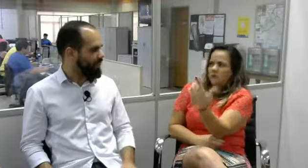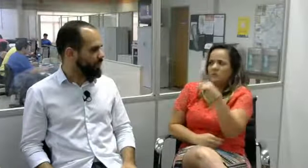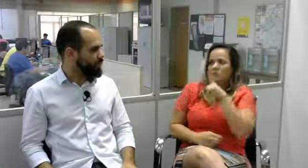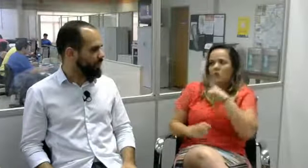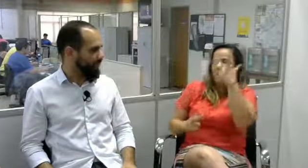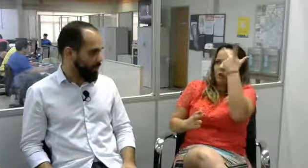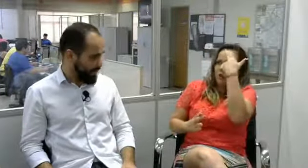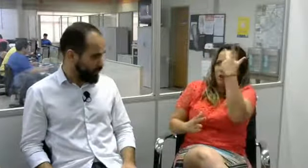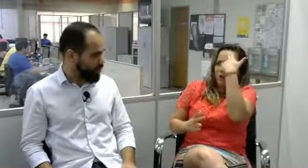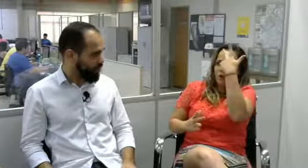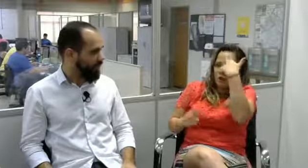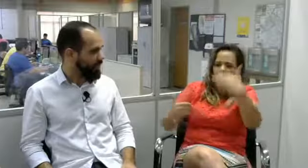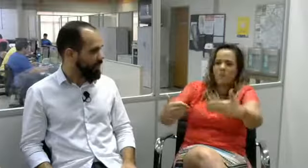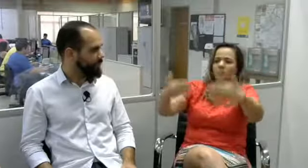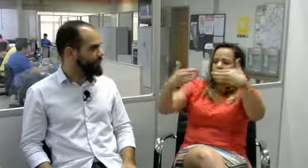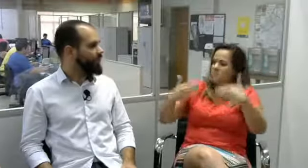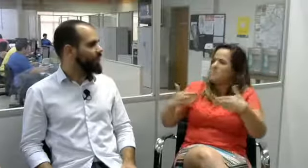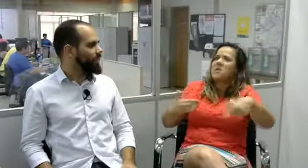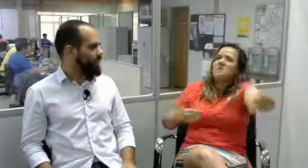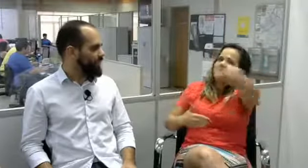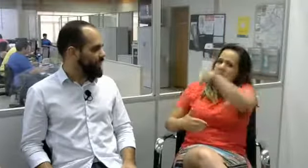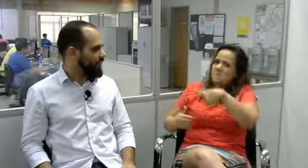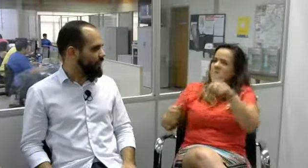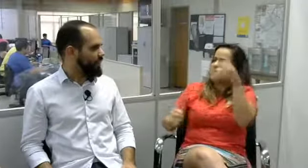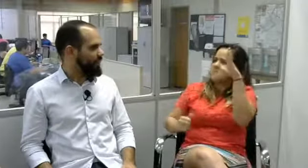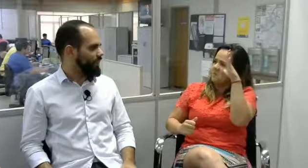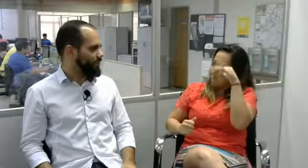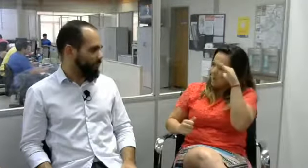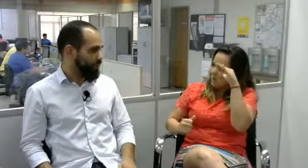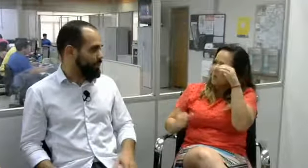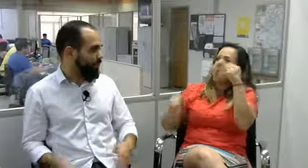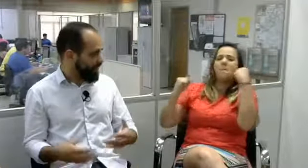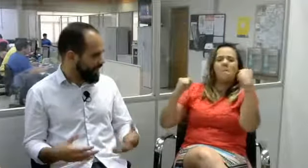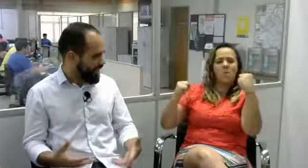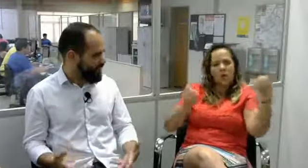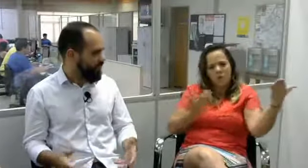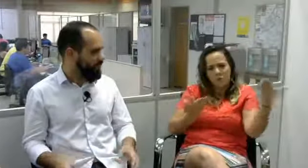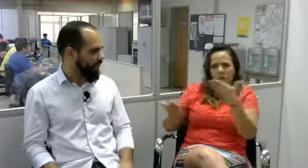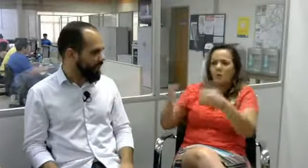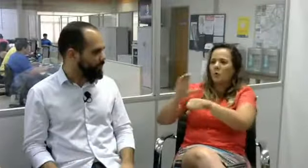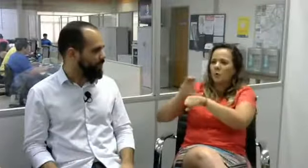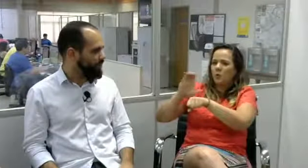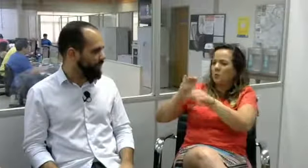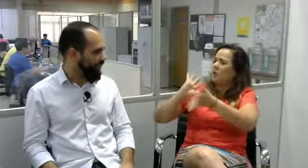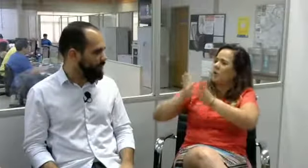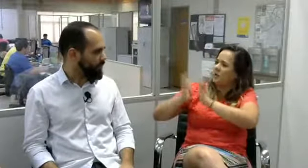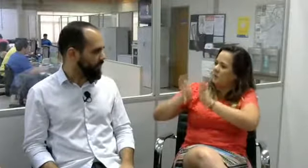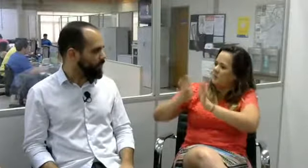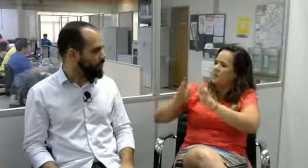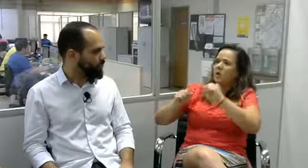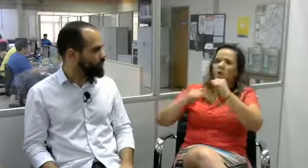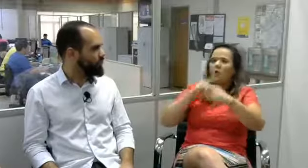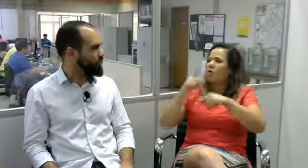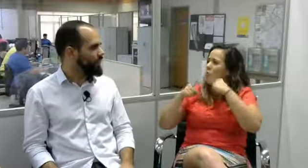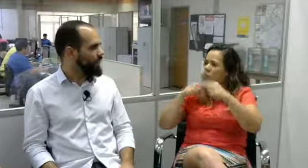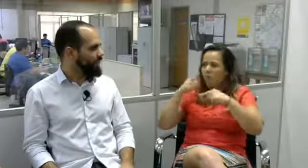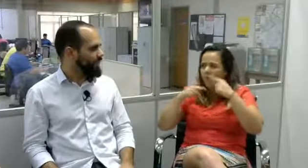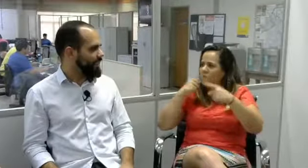ao shopping, Rio Preto Shopping. E as pessoas podem, quem tiver vontade, pode ir lá procurar o curso. E